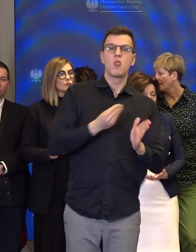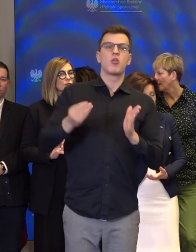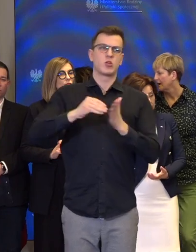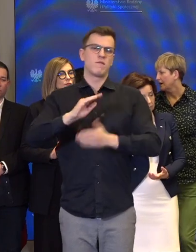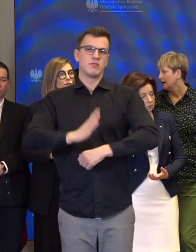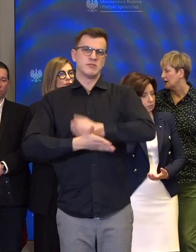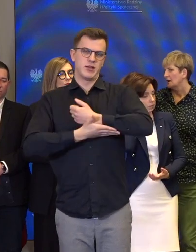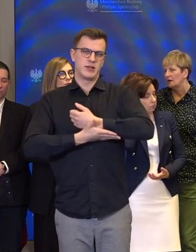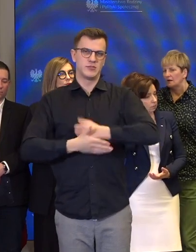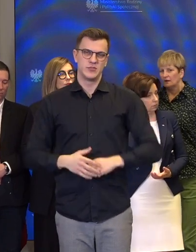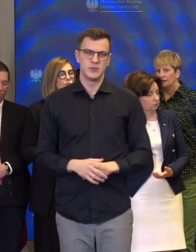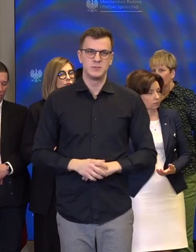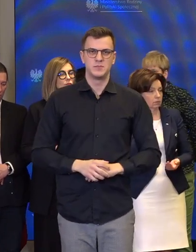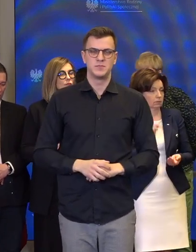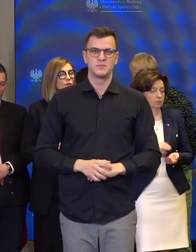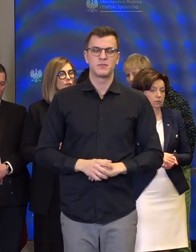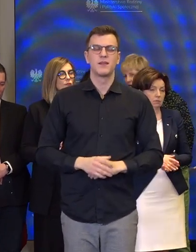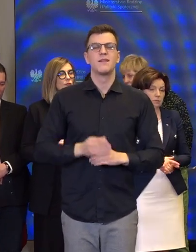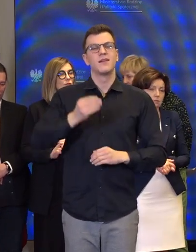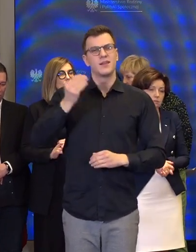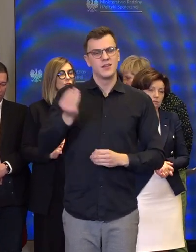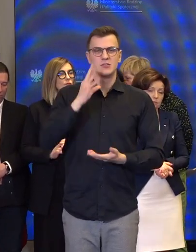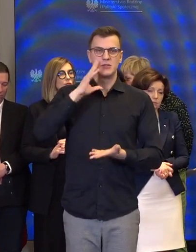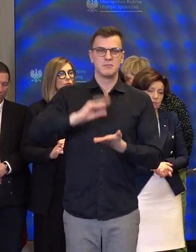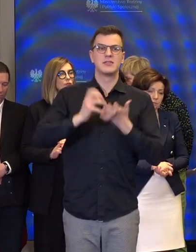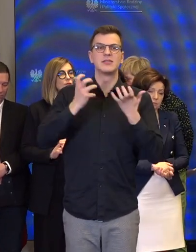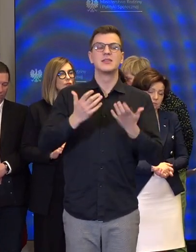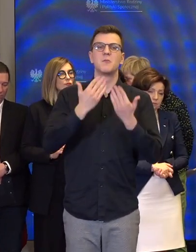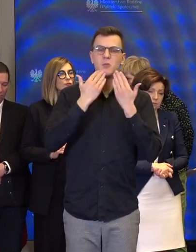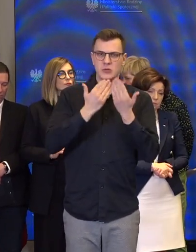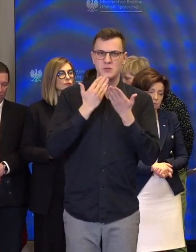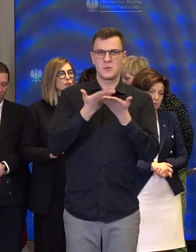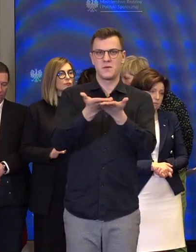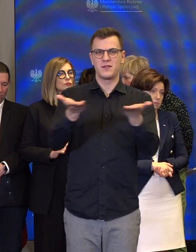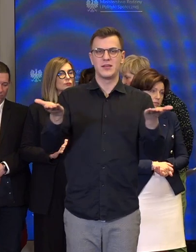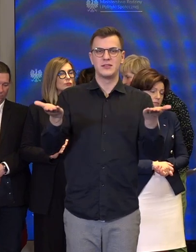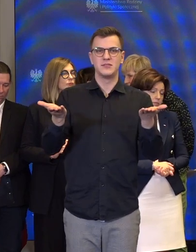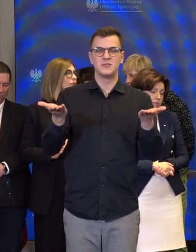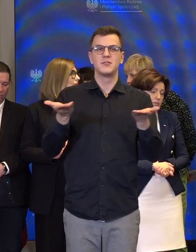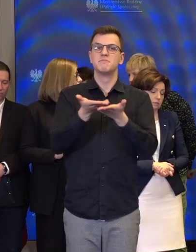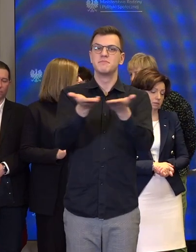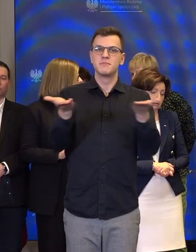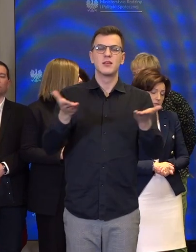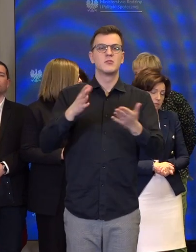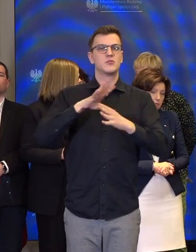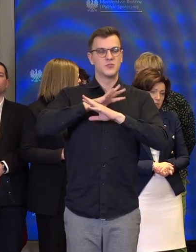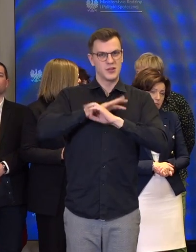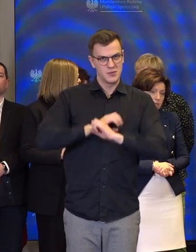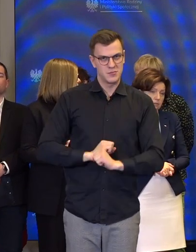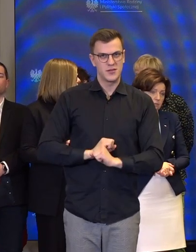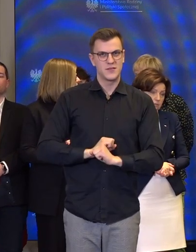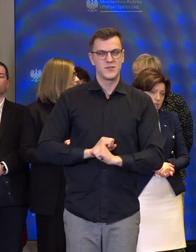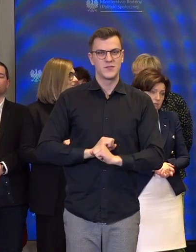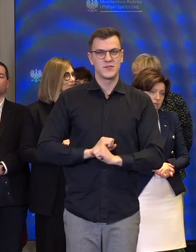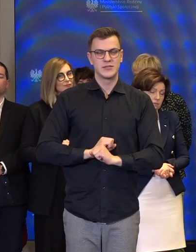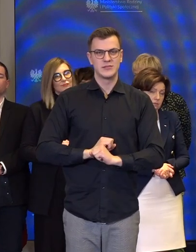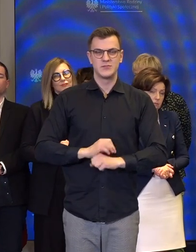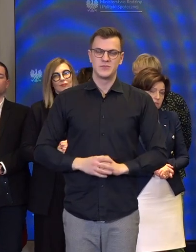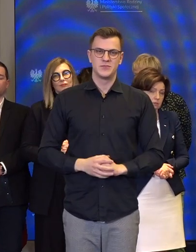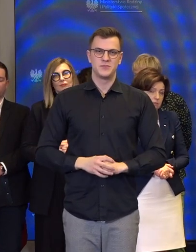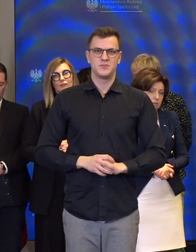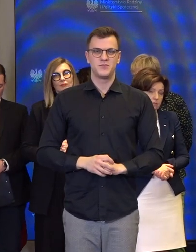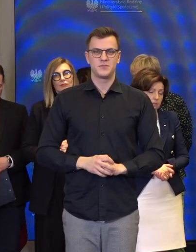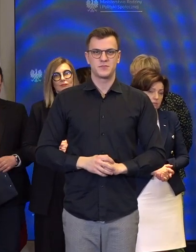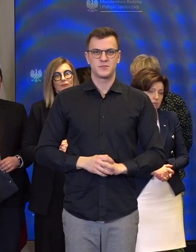Ja jeszcze raz chcę podziękować Państwu za cierpliwość i za to, że